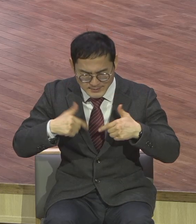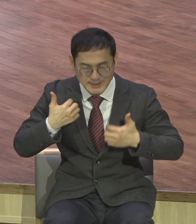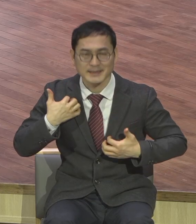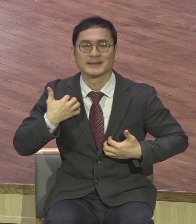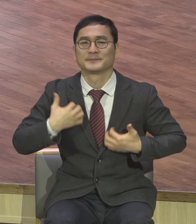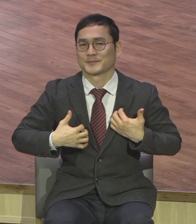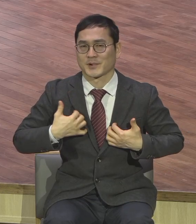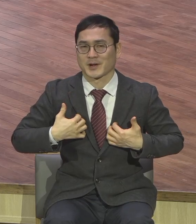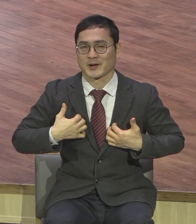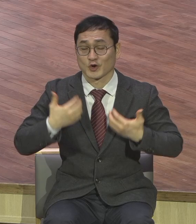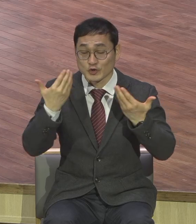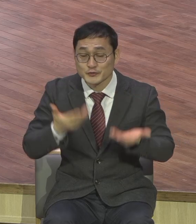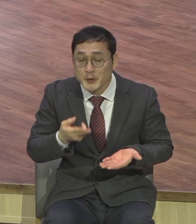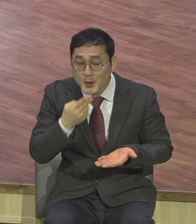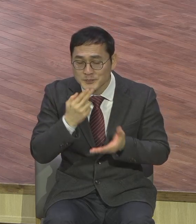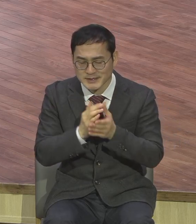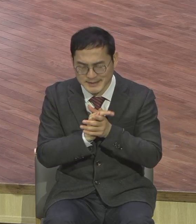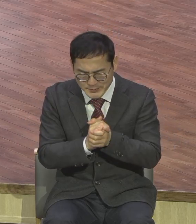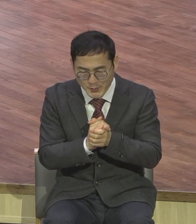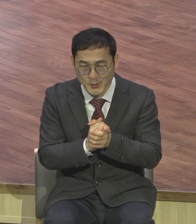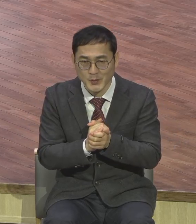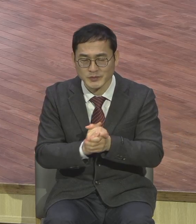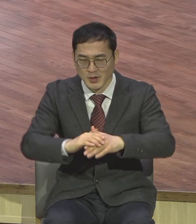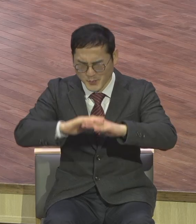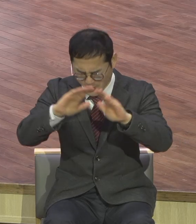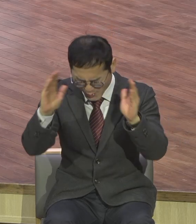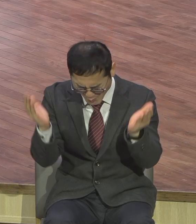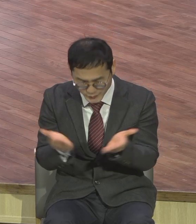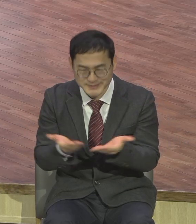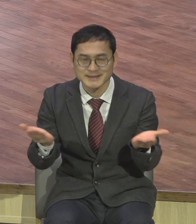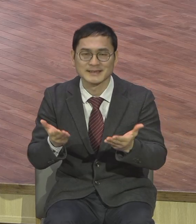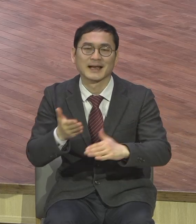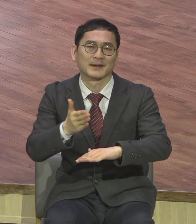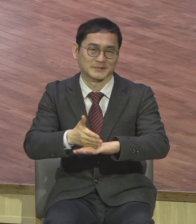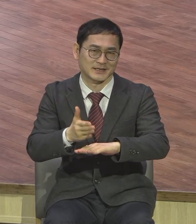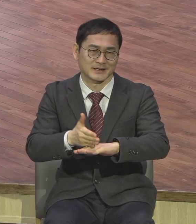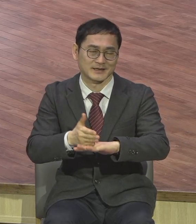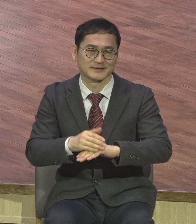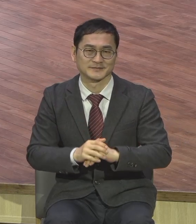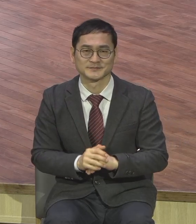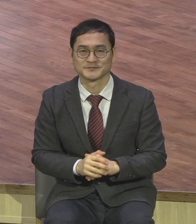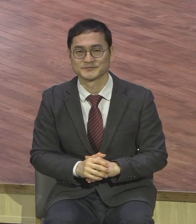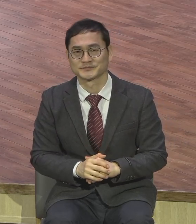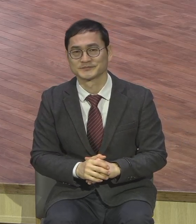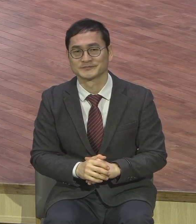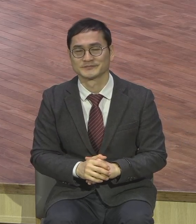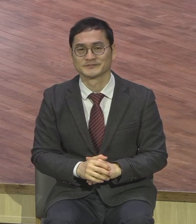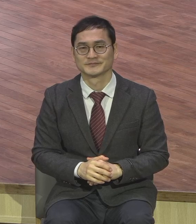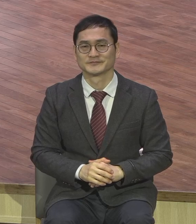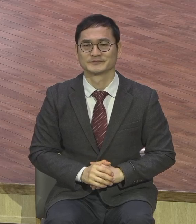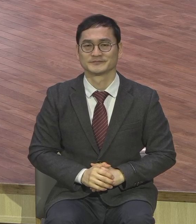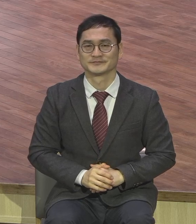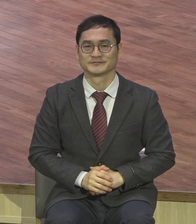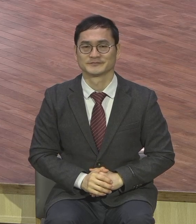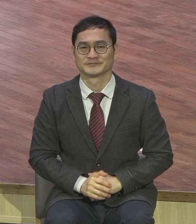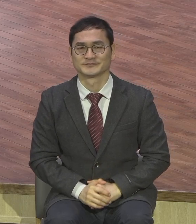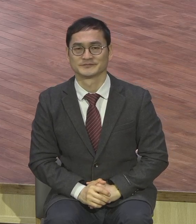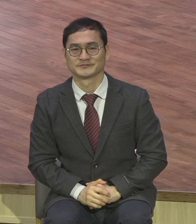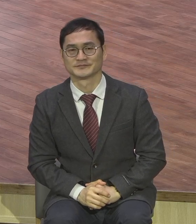기도해요 범사에 감사합니다 모든 일에 좋은 일이든 안 좋은 일이든 상관없이 감사하는 그런 삶을 사는